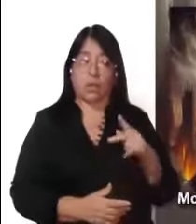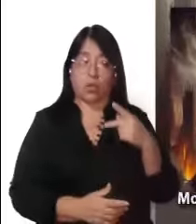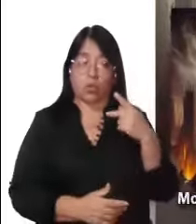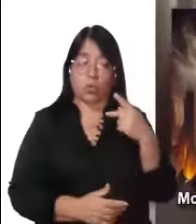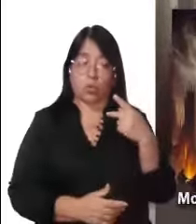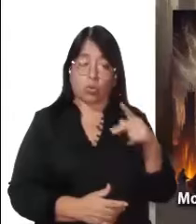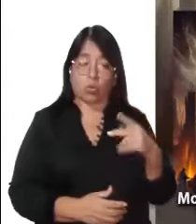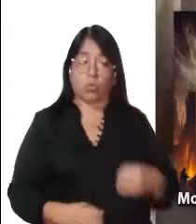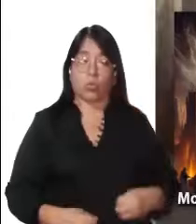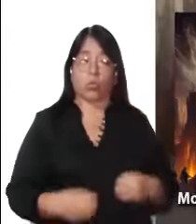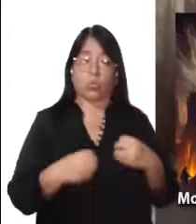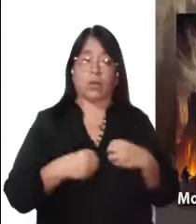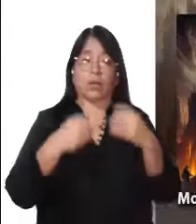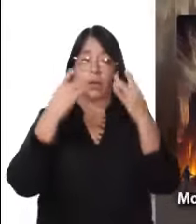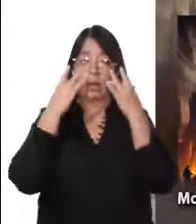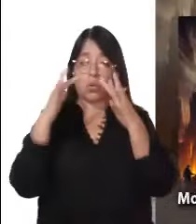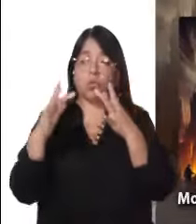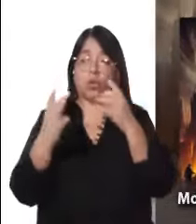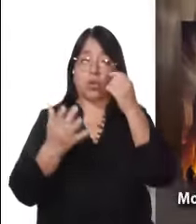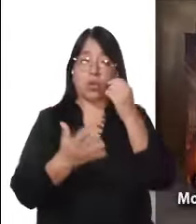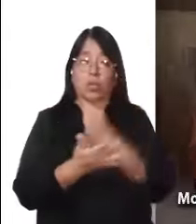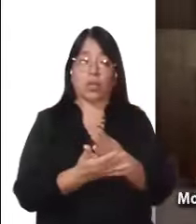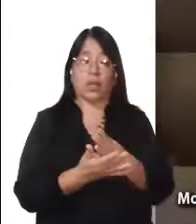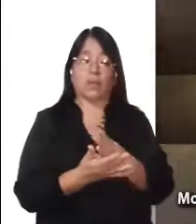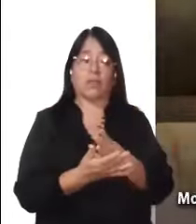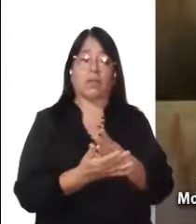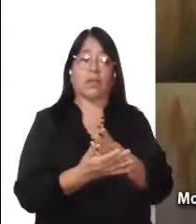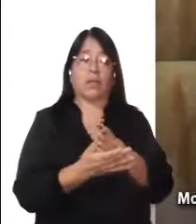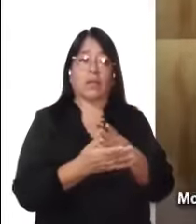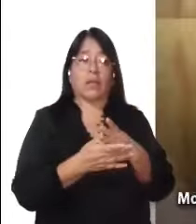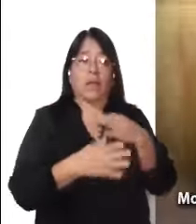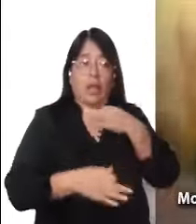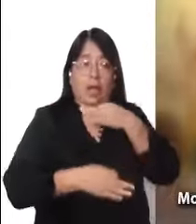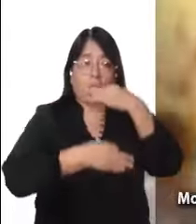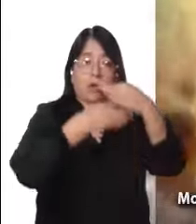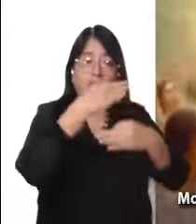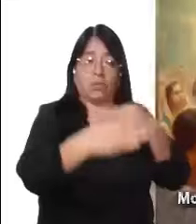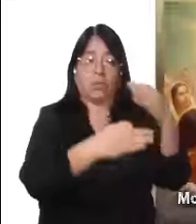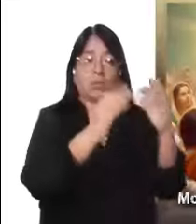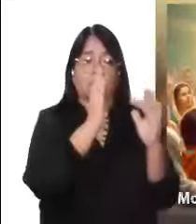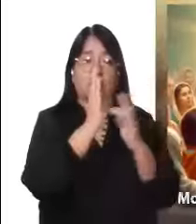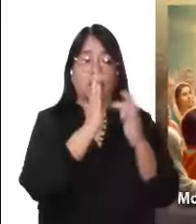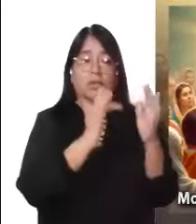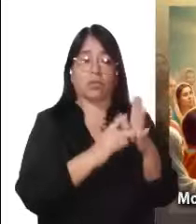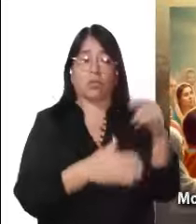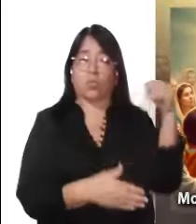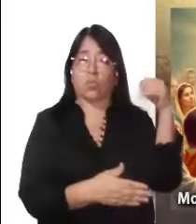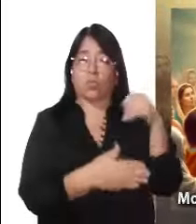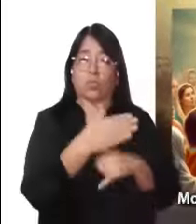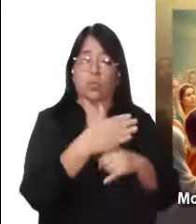y quiso vivir radicalmente, solamente el Evangelio en toda su pureza.